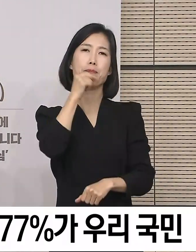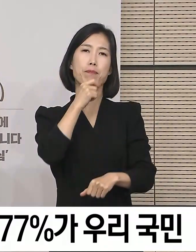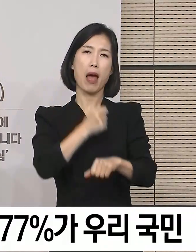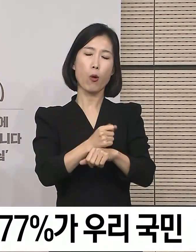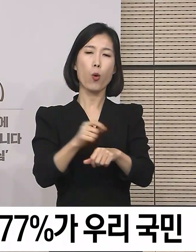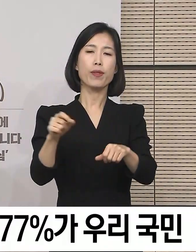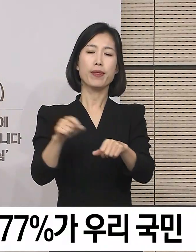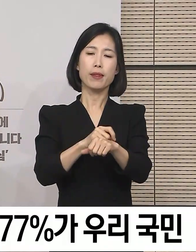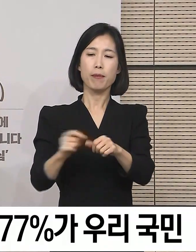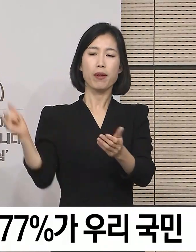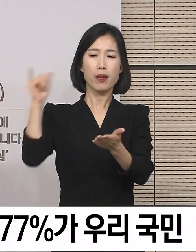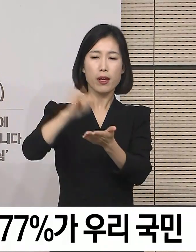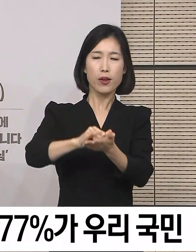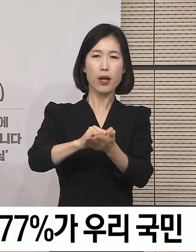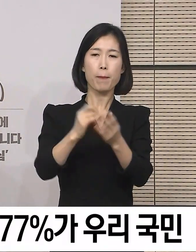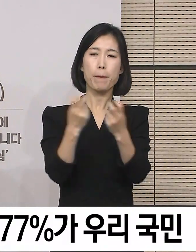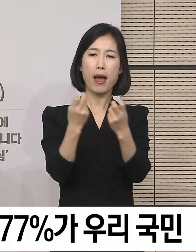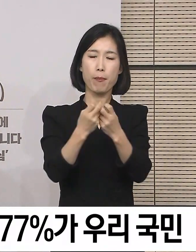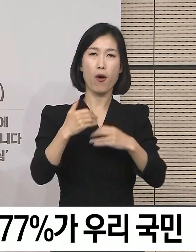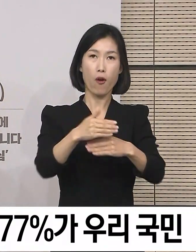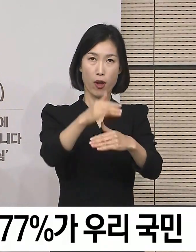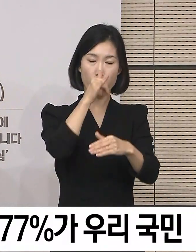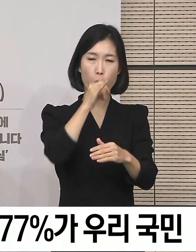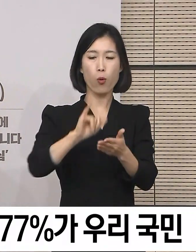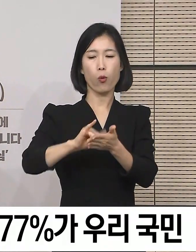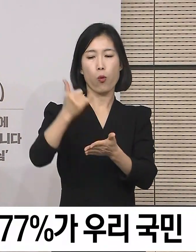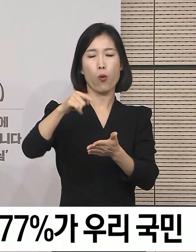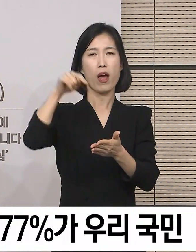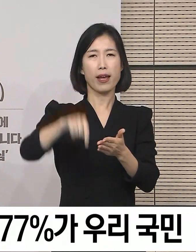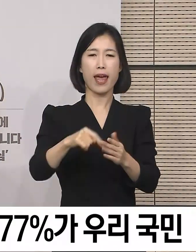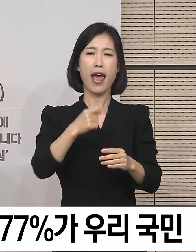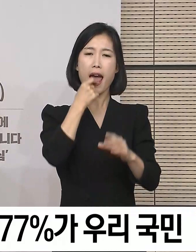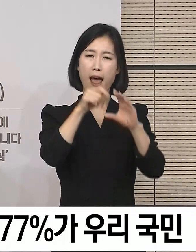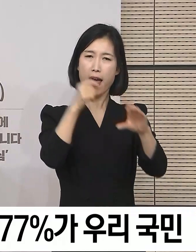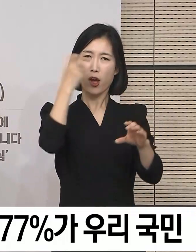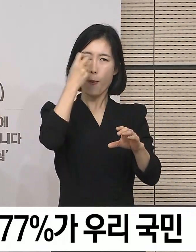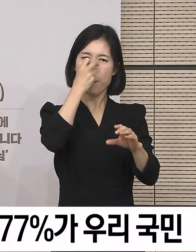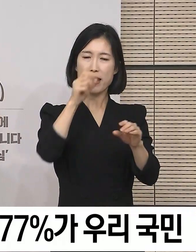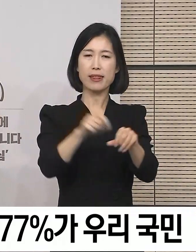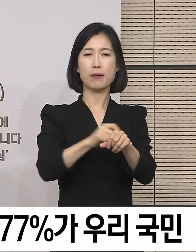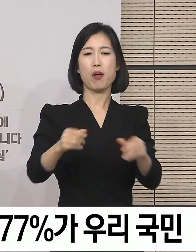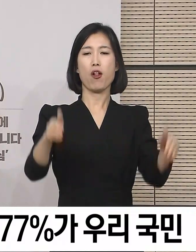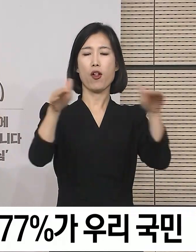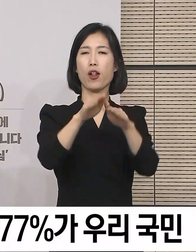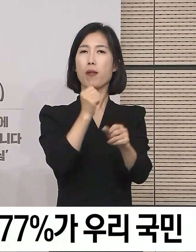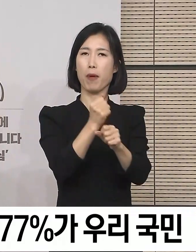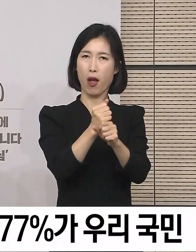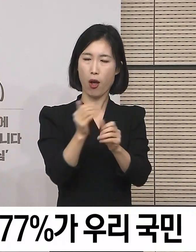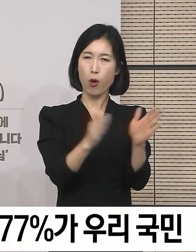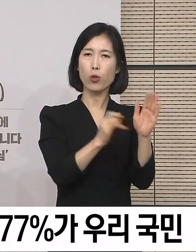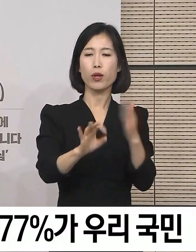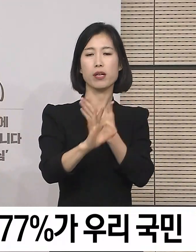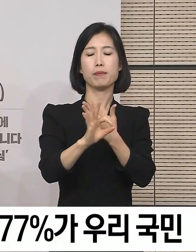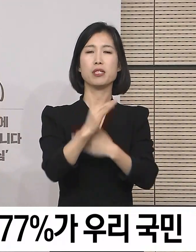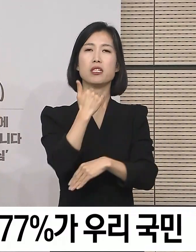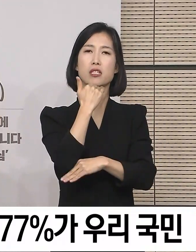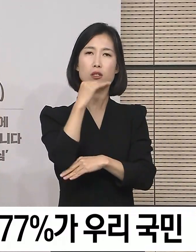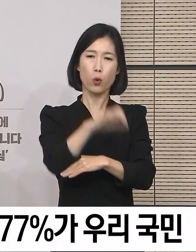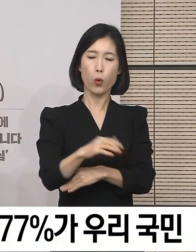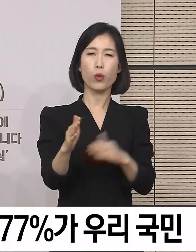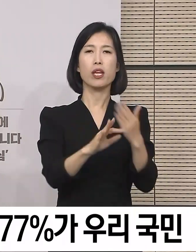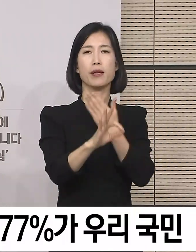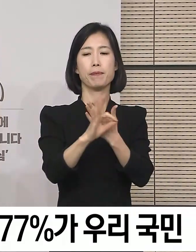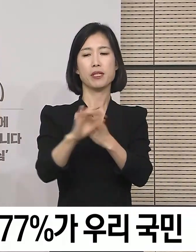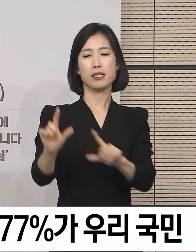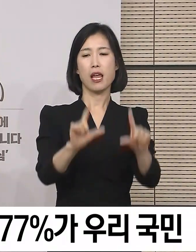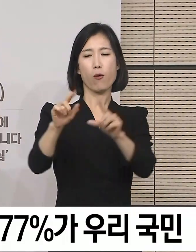입국 절차를 운영하고 공항 내 개방형 선별진료소를 설치하였으며 임시대기시설 및 임시생활시설